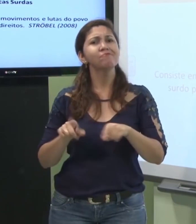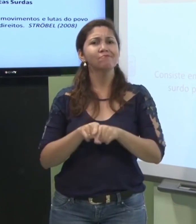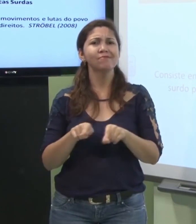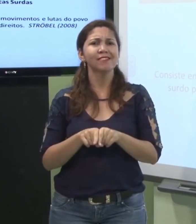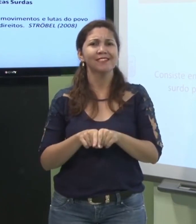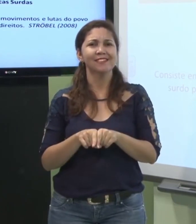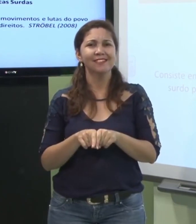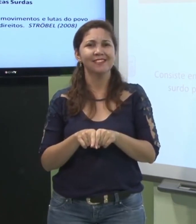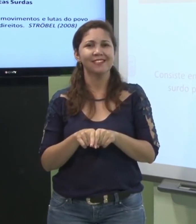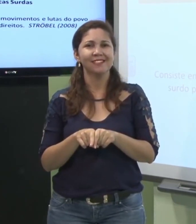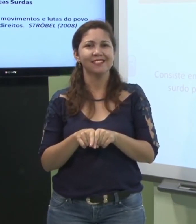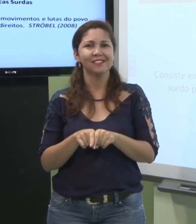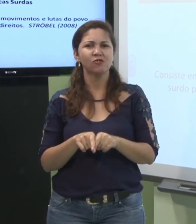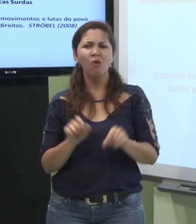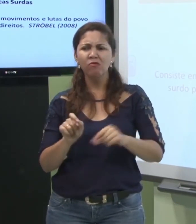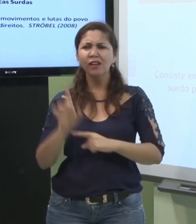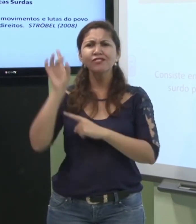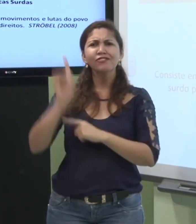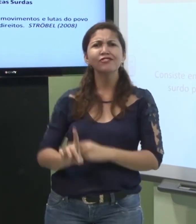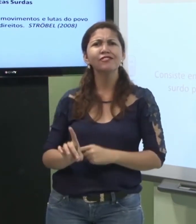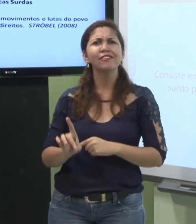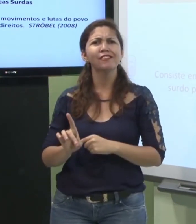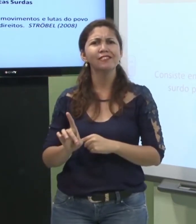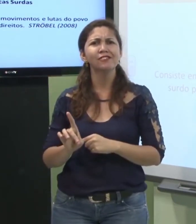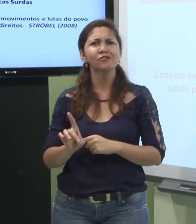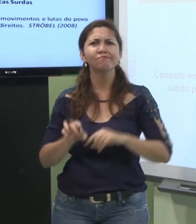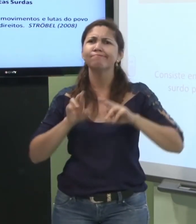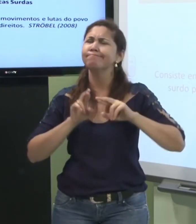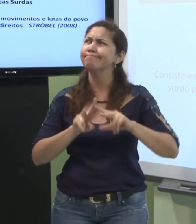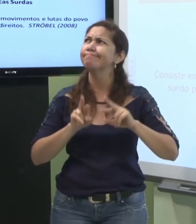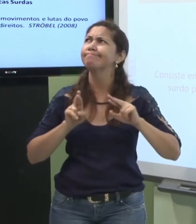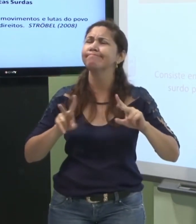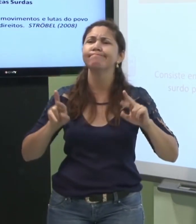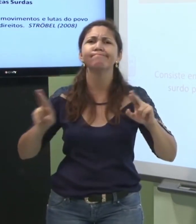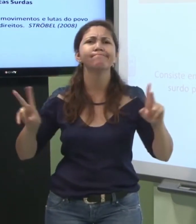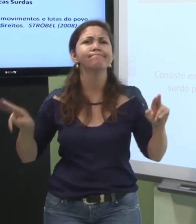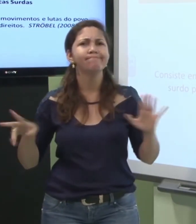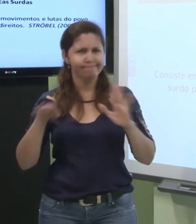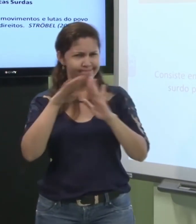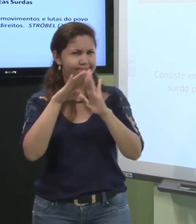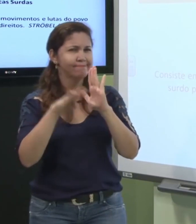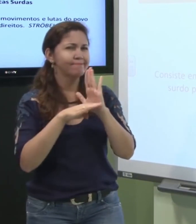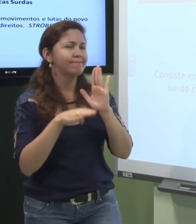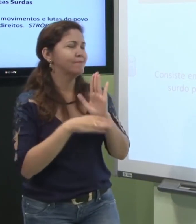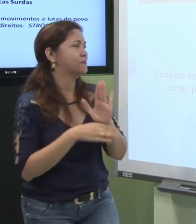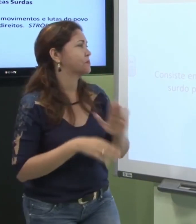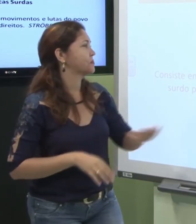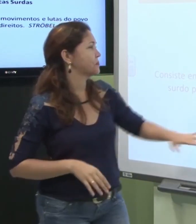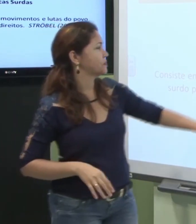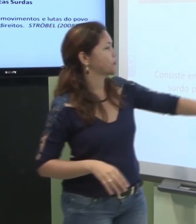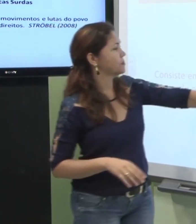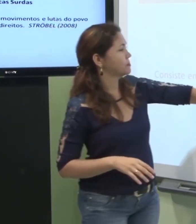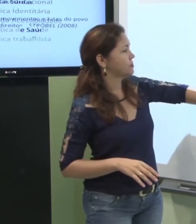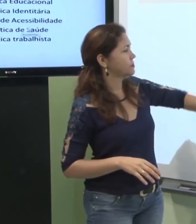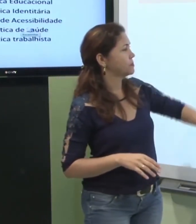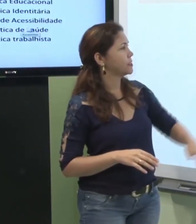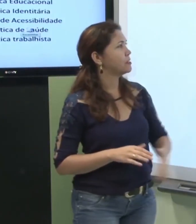Então o povo surdo eles querem os seus direitos Então tem muitos direitos que